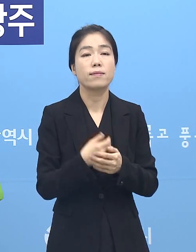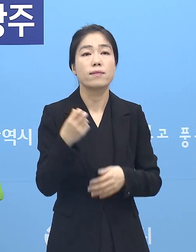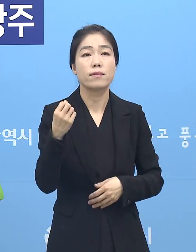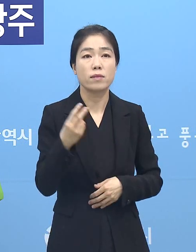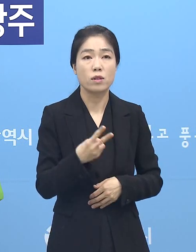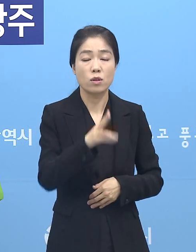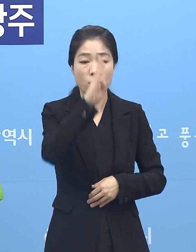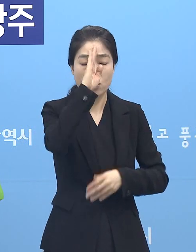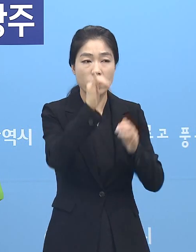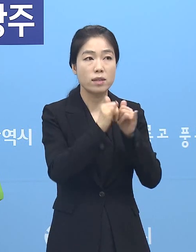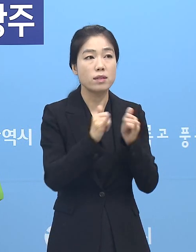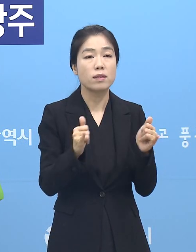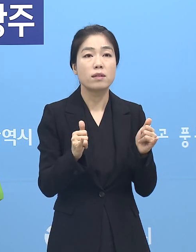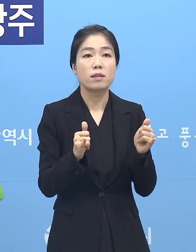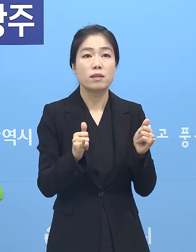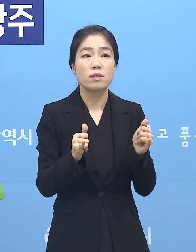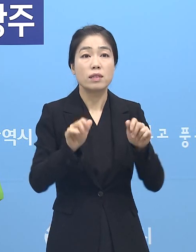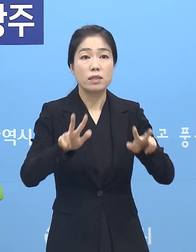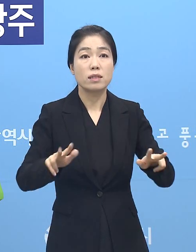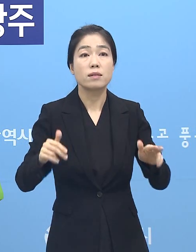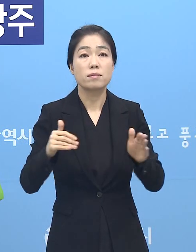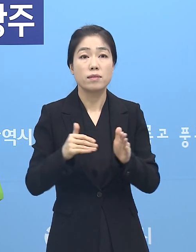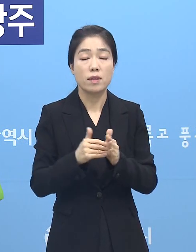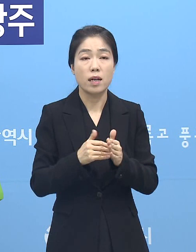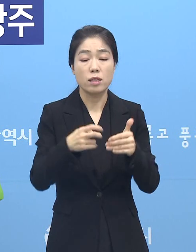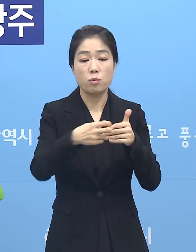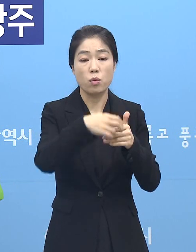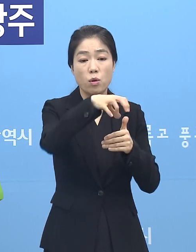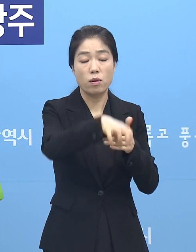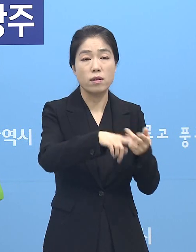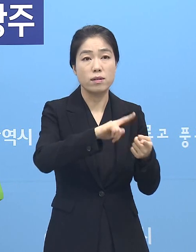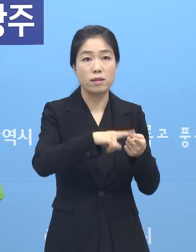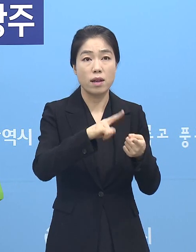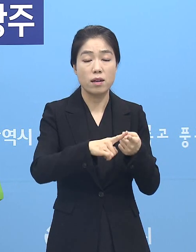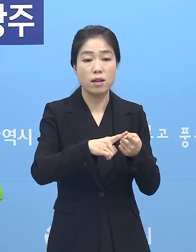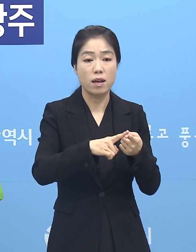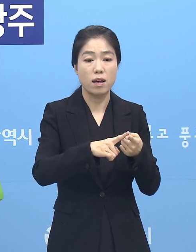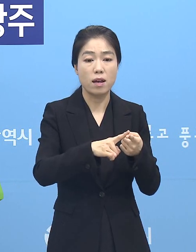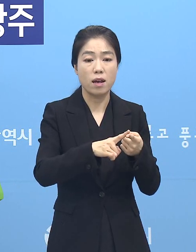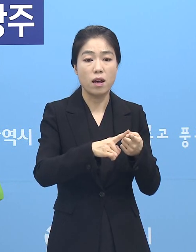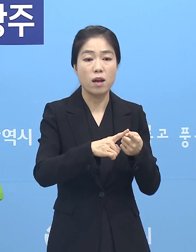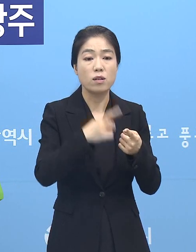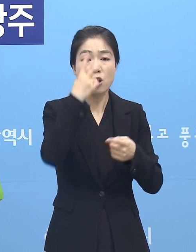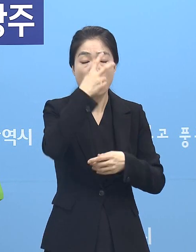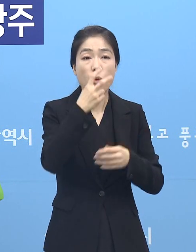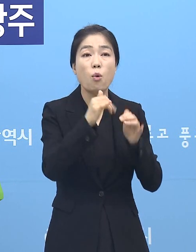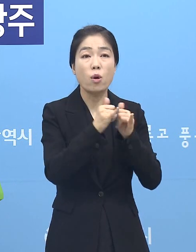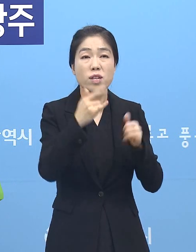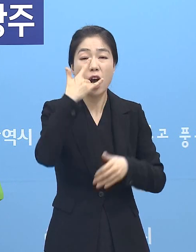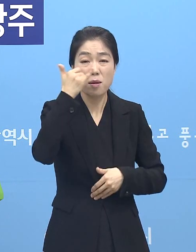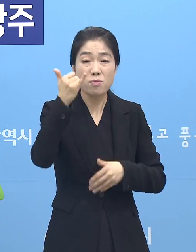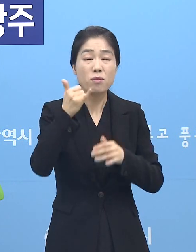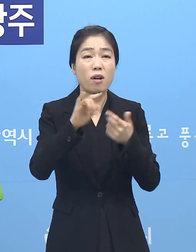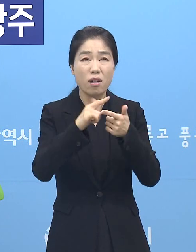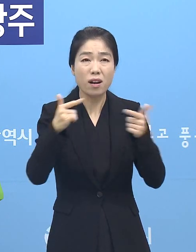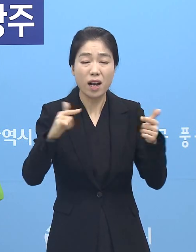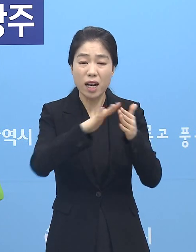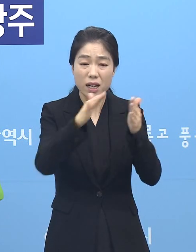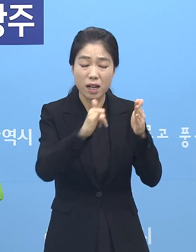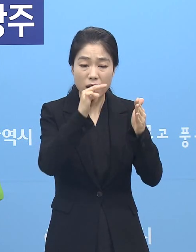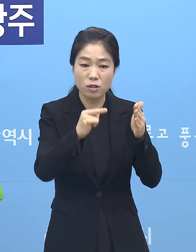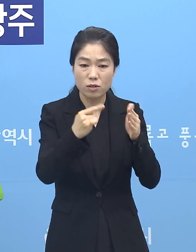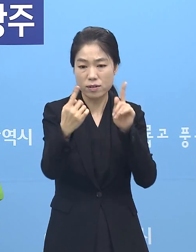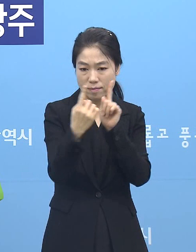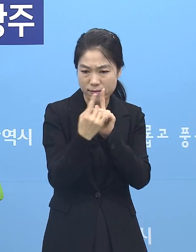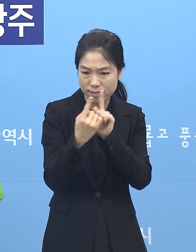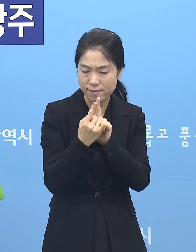환자분들이 저희들이 그동안 병원에 대해서는 보호자의 어떤 면회라든지 특히 요양병원 같은 경우는 면회를